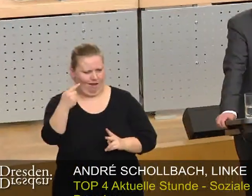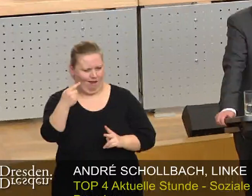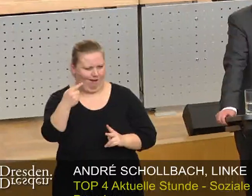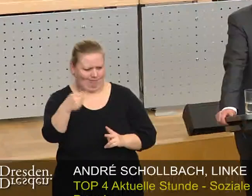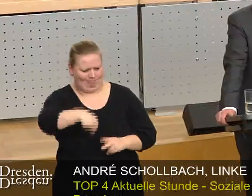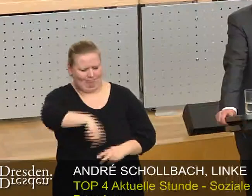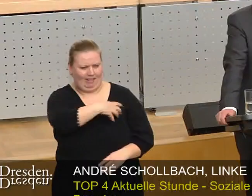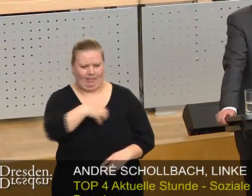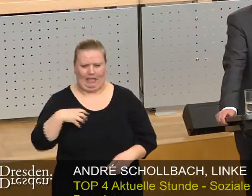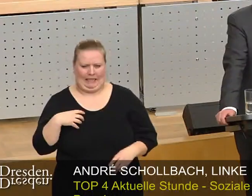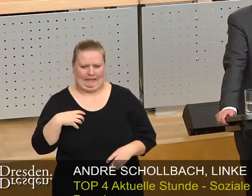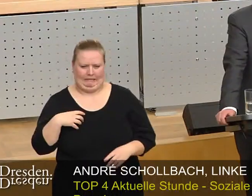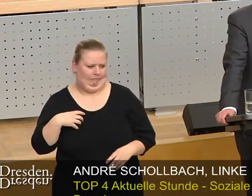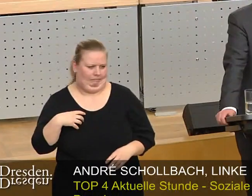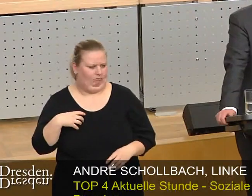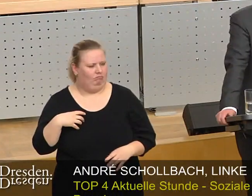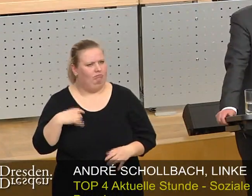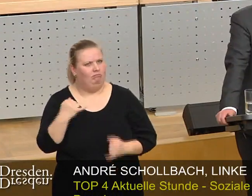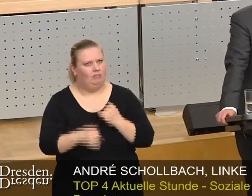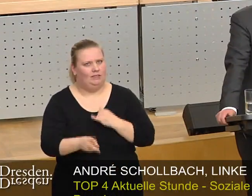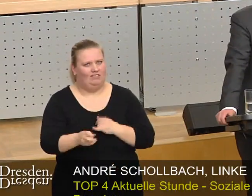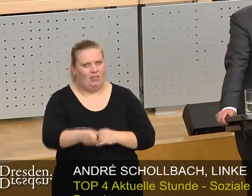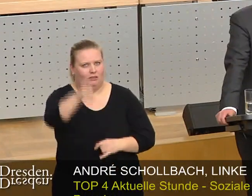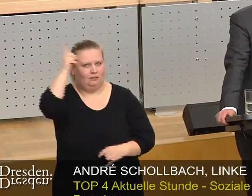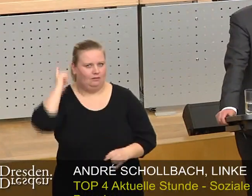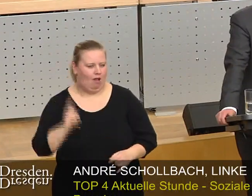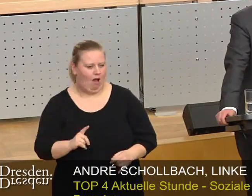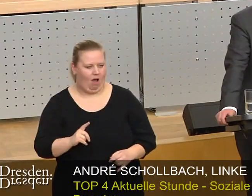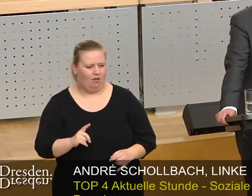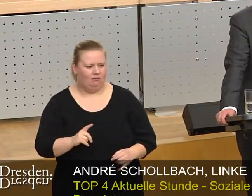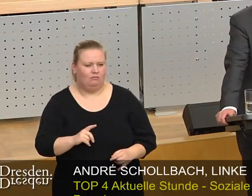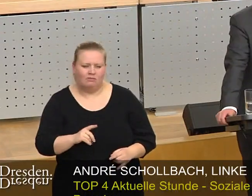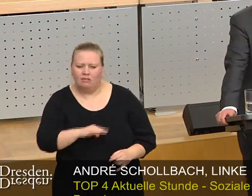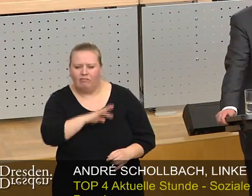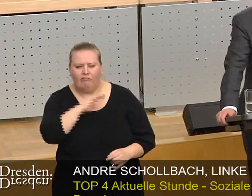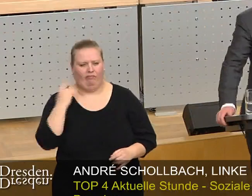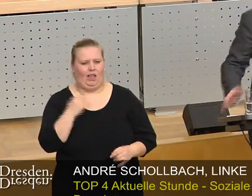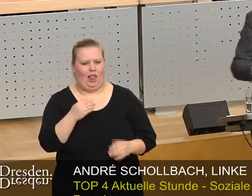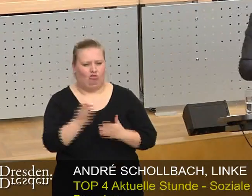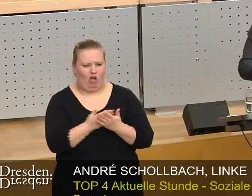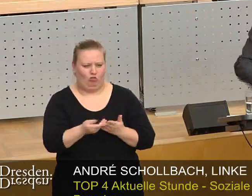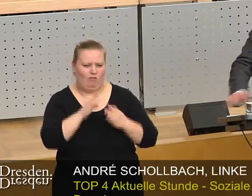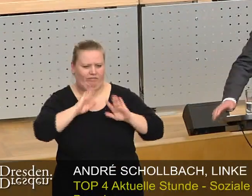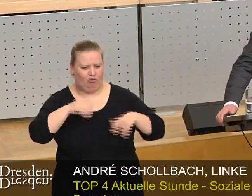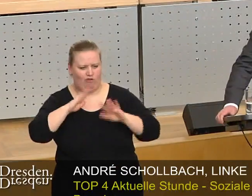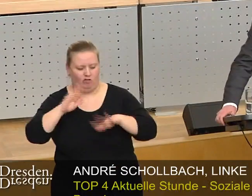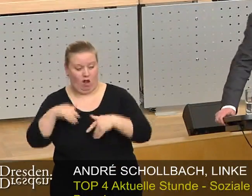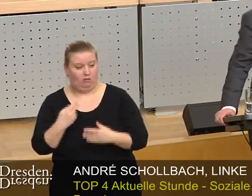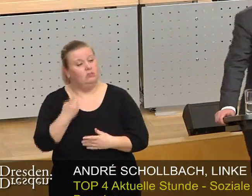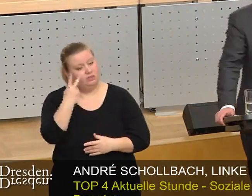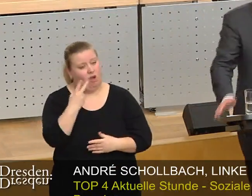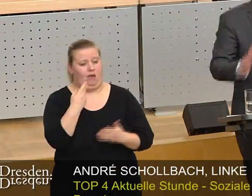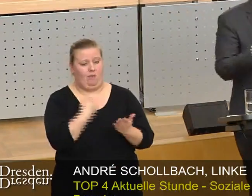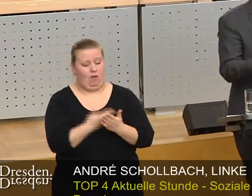Dresden in den vergangenen 20 Jahren zum Teil gravierende Fehlentscheidungen gegeben. Ich möchte zwei konkrete Beispiele